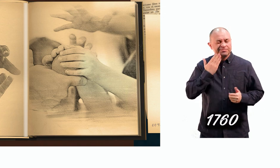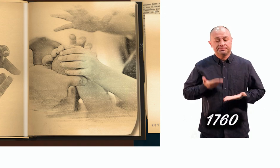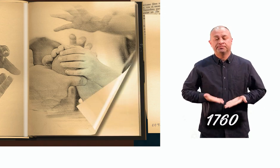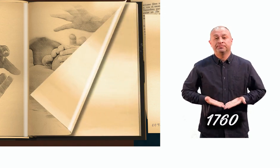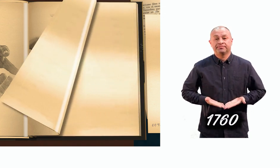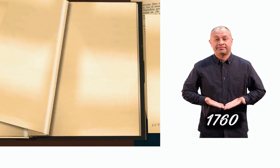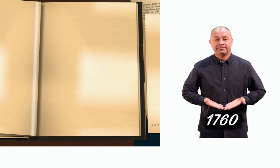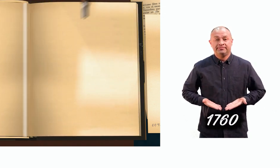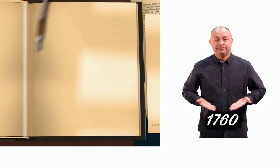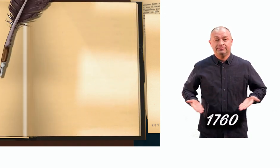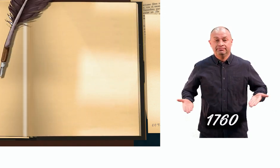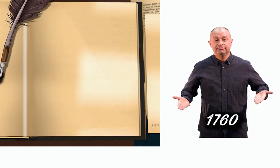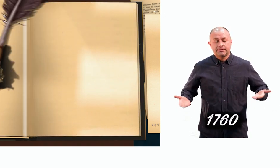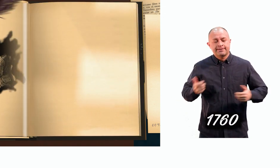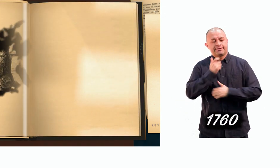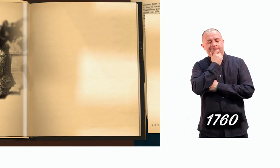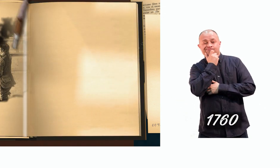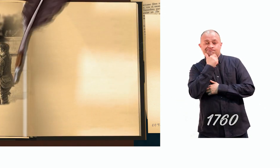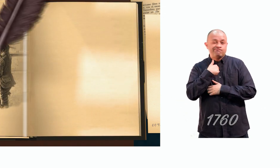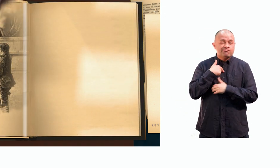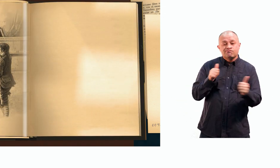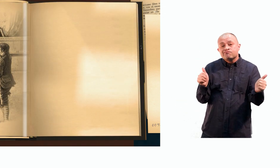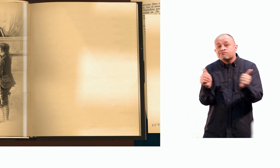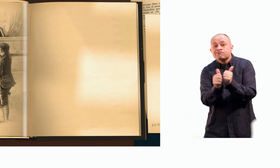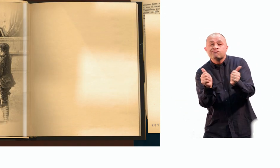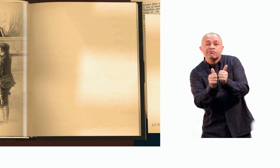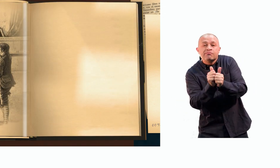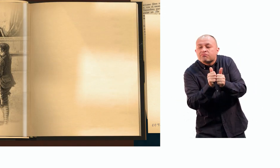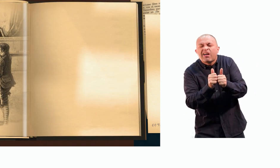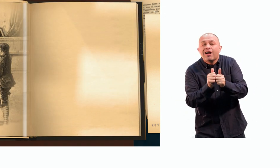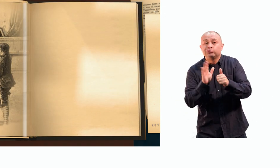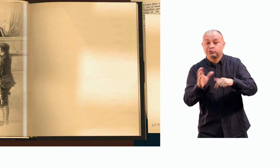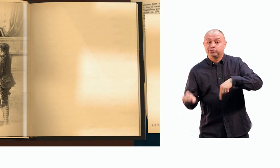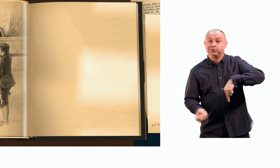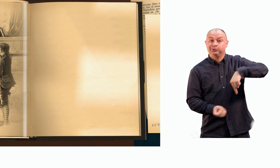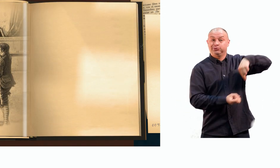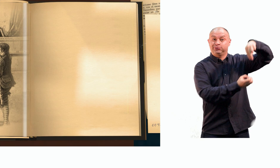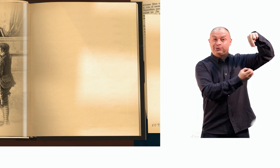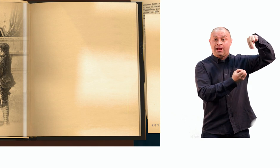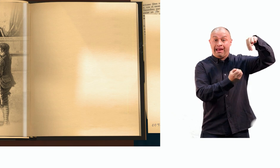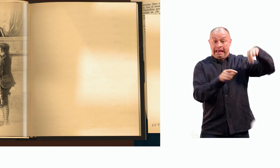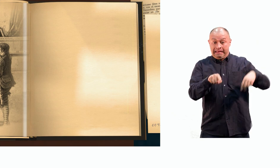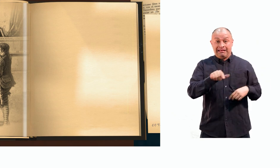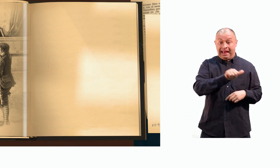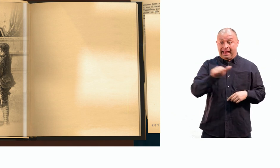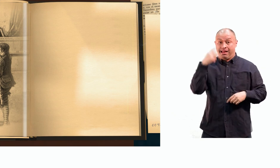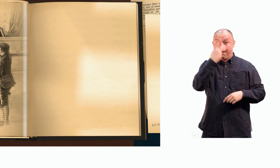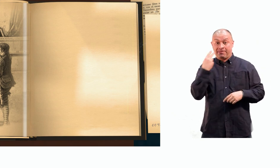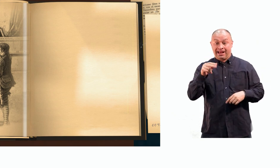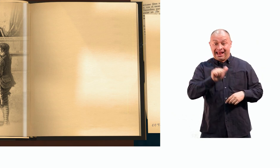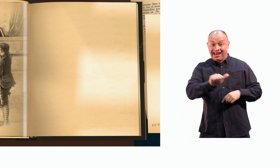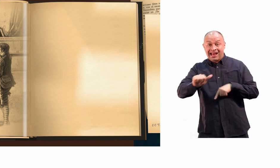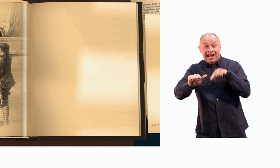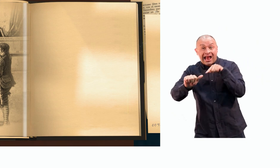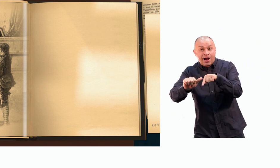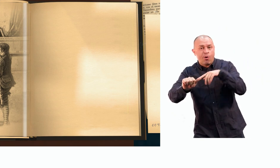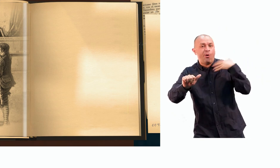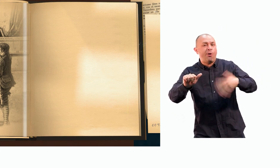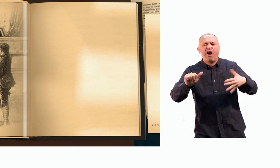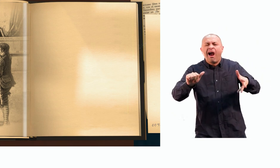En 1760, en su rol como abad, acompañó los procesos educativos de dos gemelas sordas a